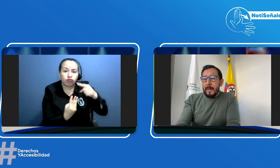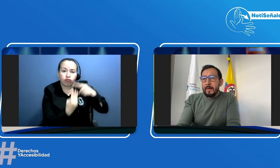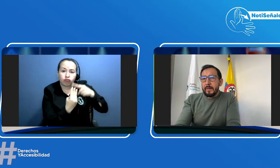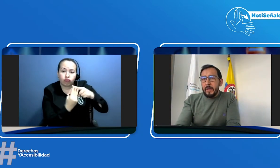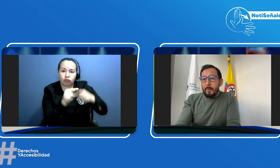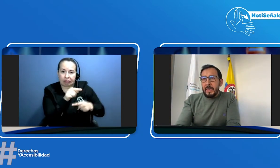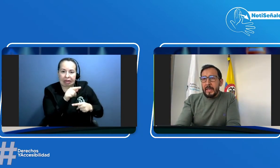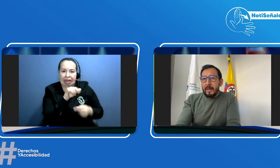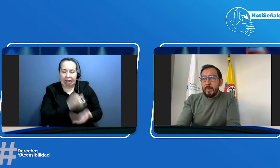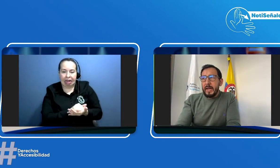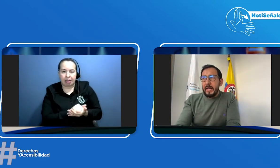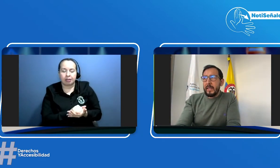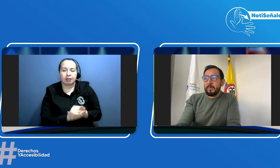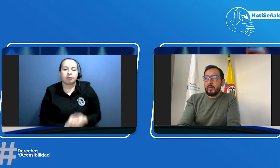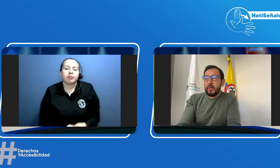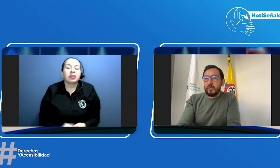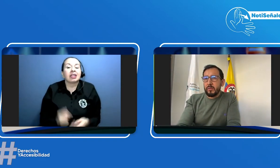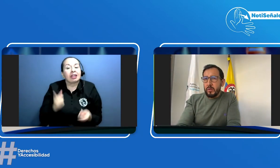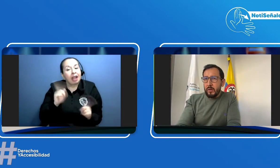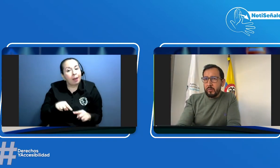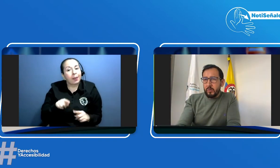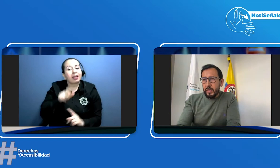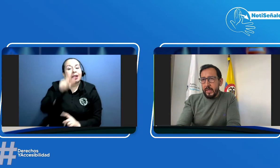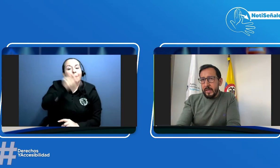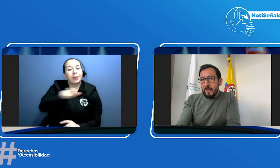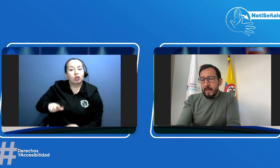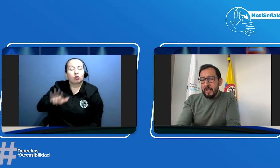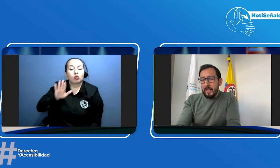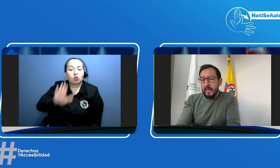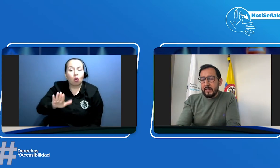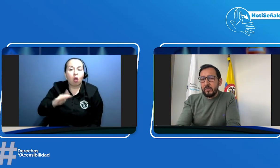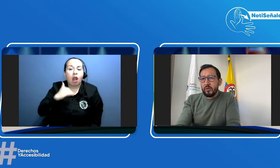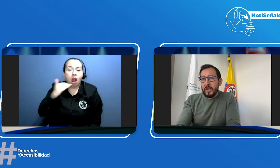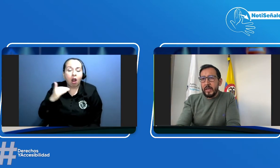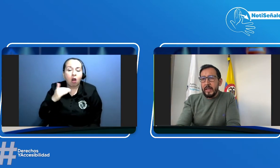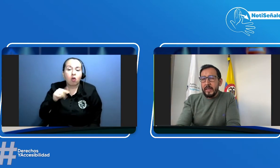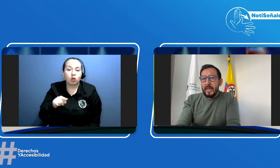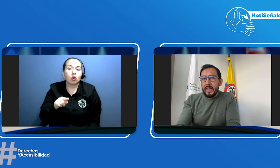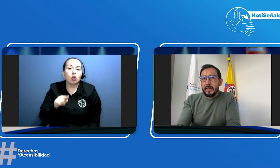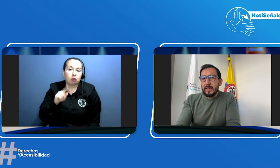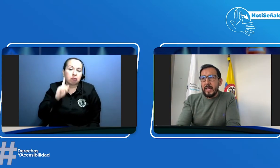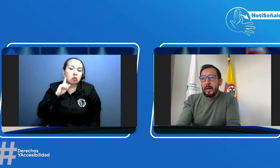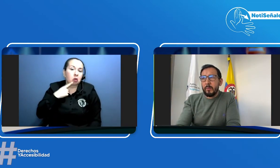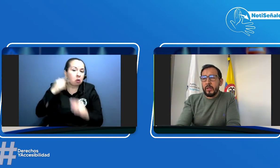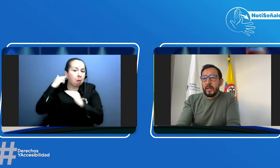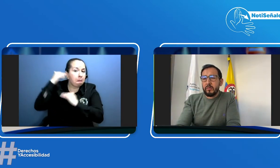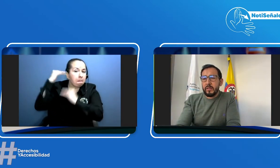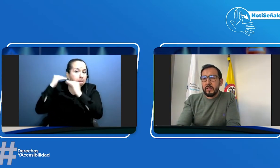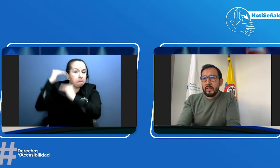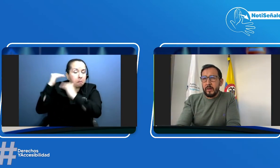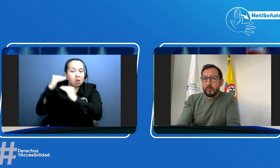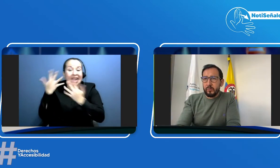aplica para las personas con algún nivel de sordera que quiera obtener su licencia de conducción